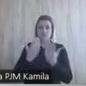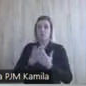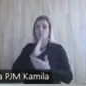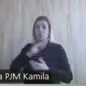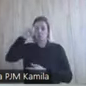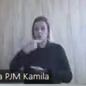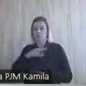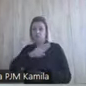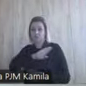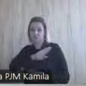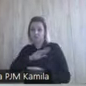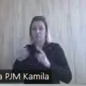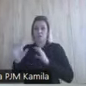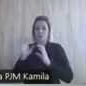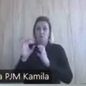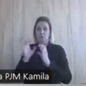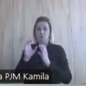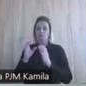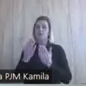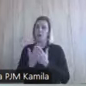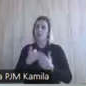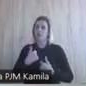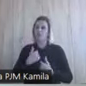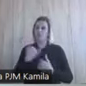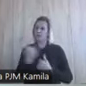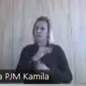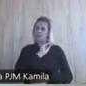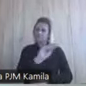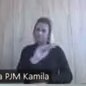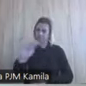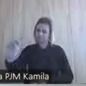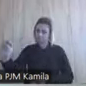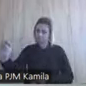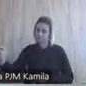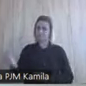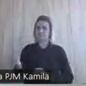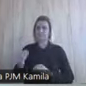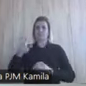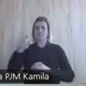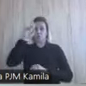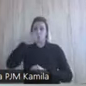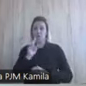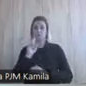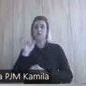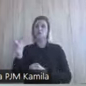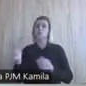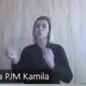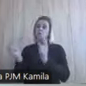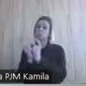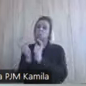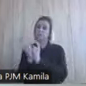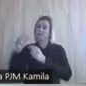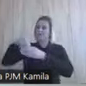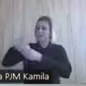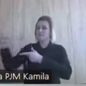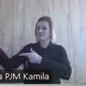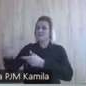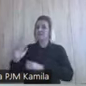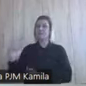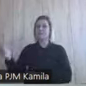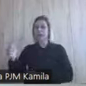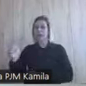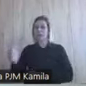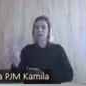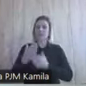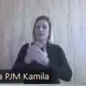zawsze przestrzegam rodziców, którzy spotykają się z pseudospecjalistami. Naprawdę już nie boję się używać tego słowa.